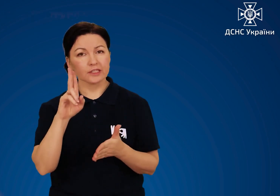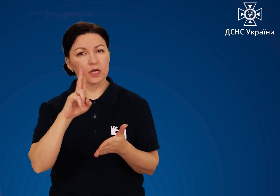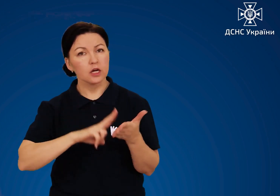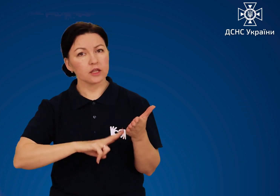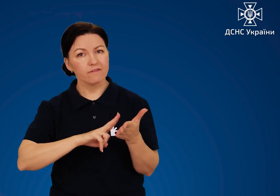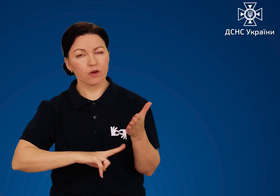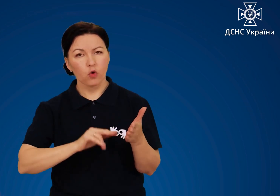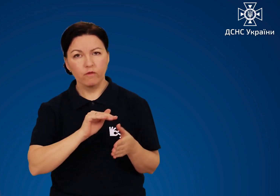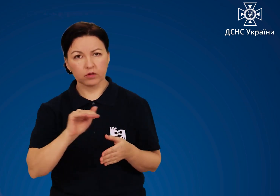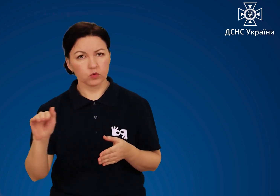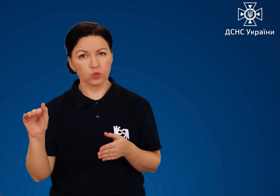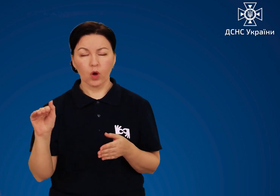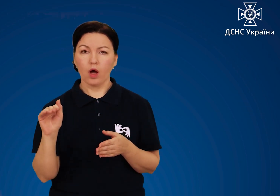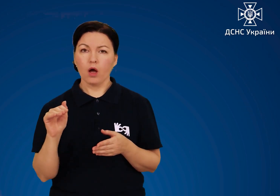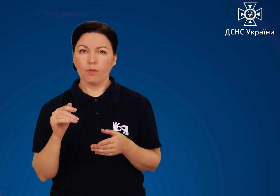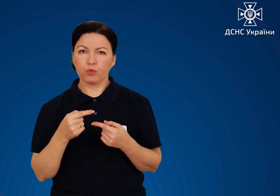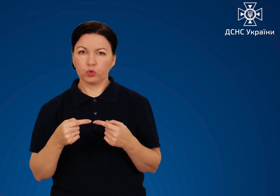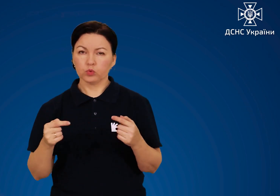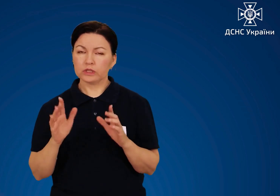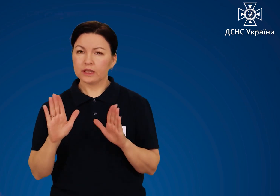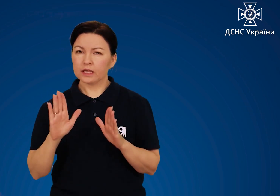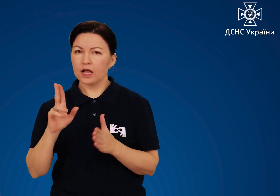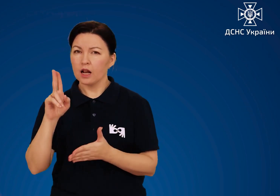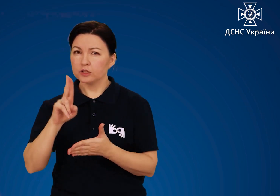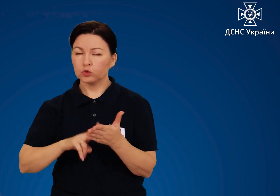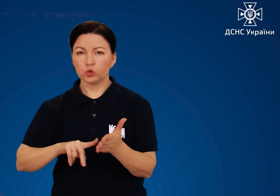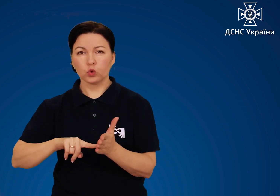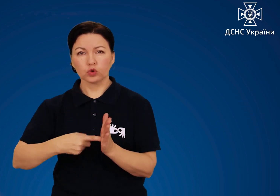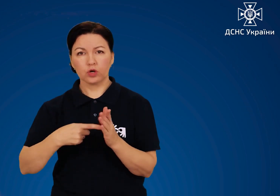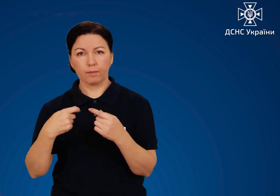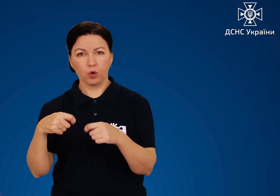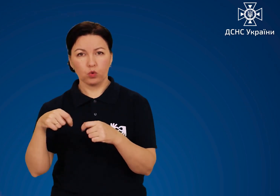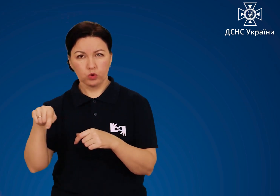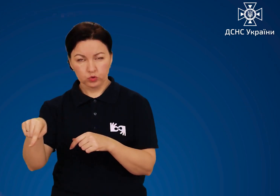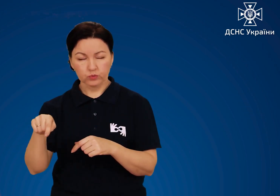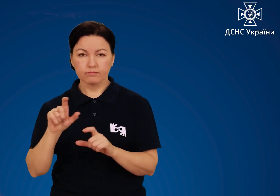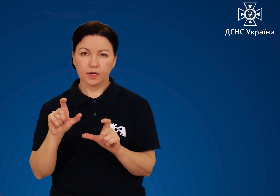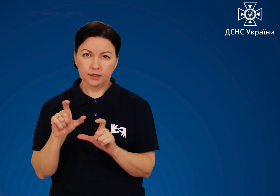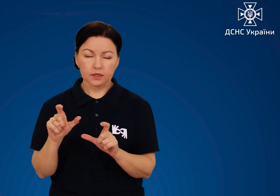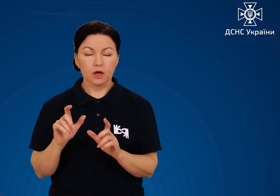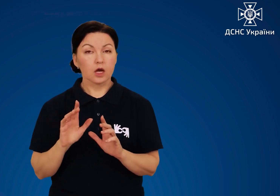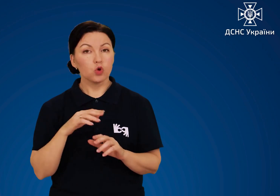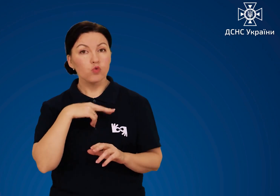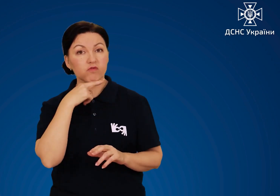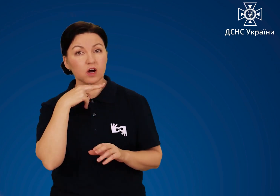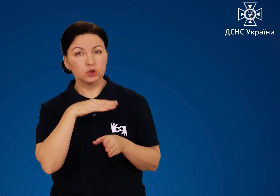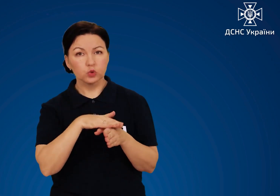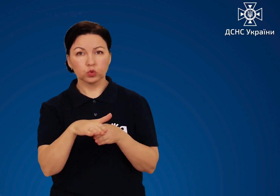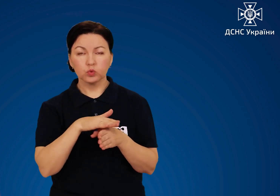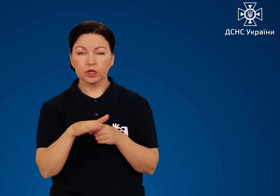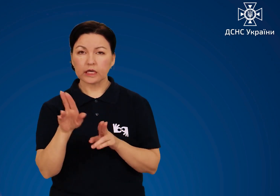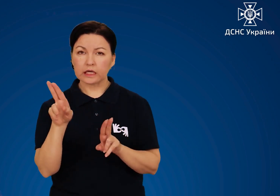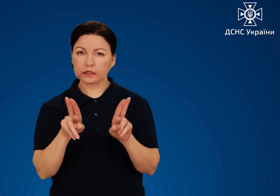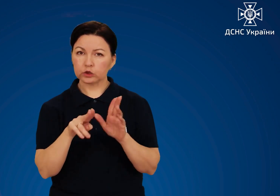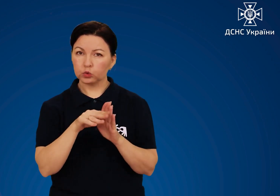купувати лише сертифіковану продукцію, тільки в ліцінзованих точках продажу та уважно